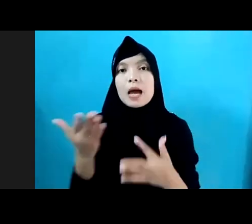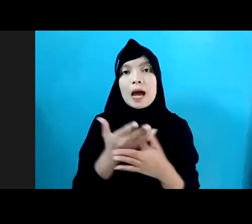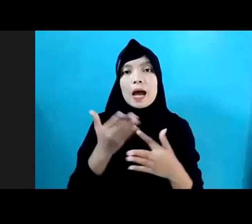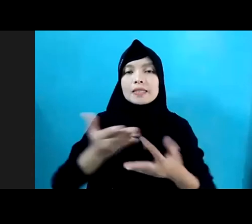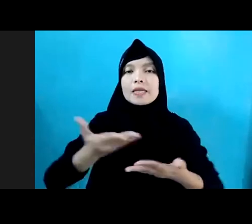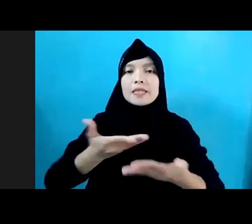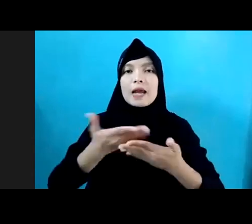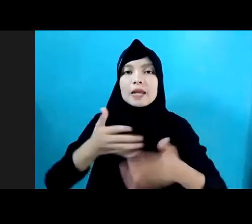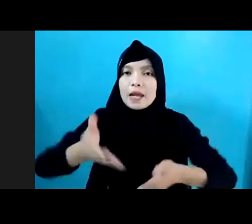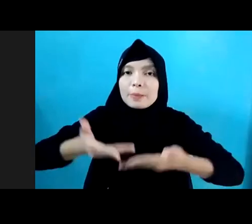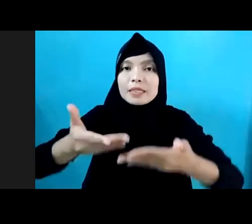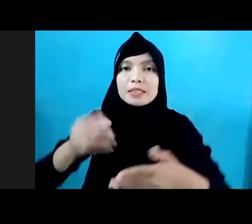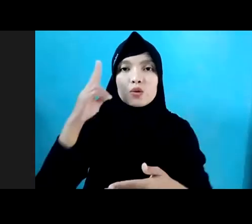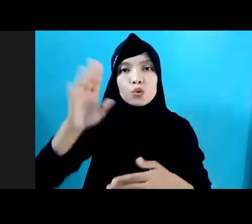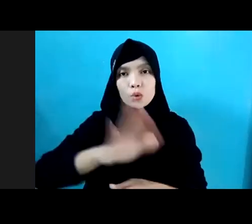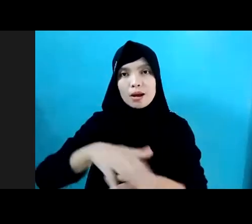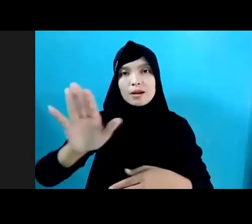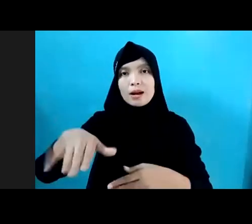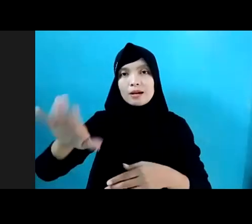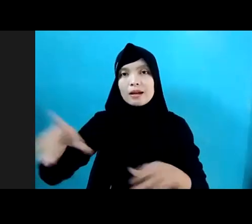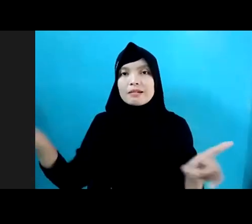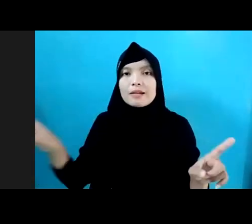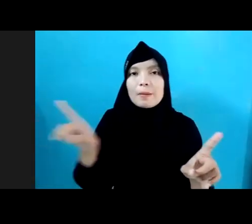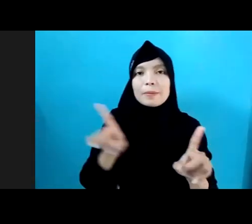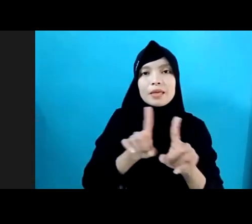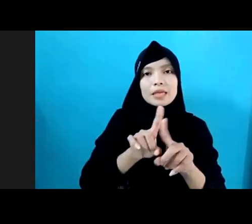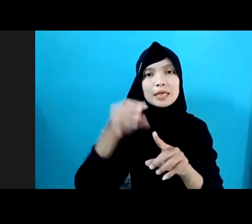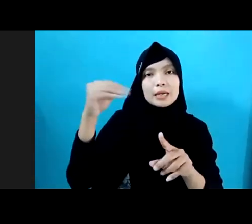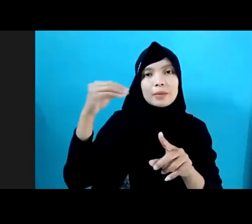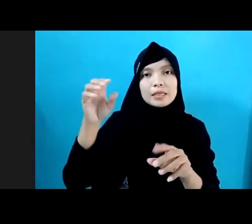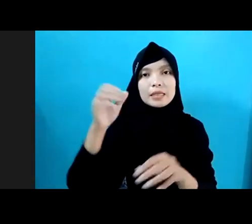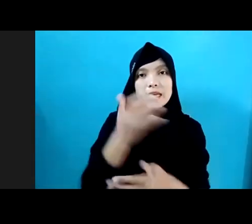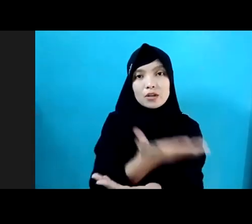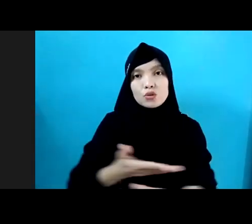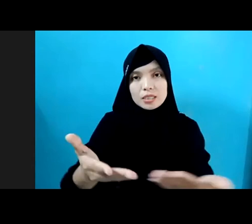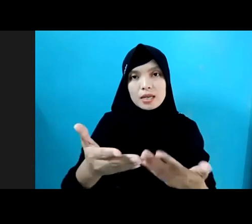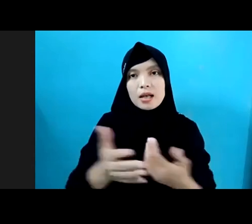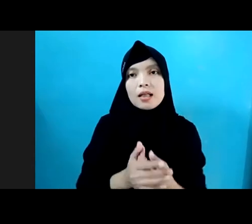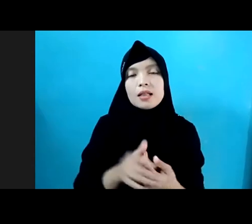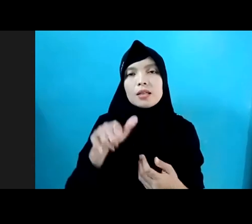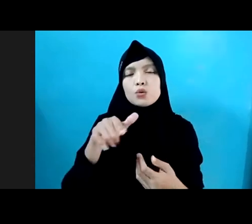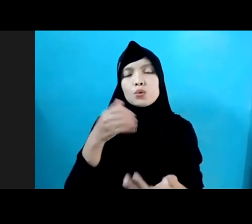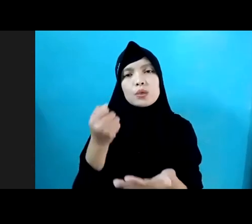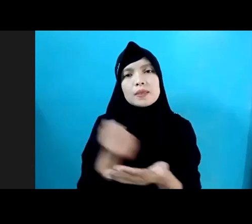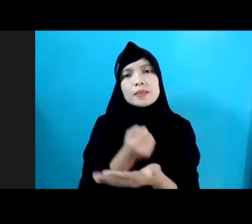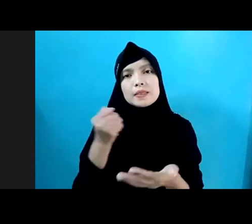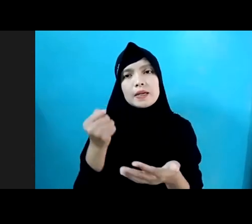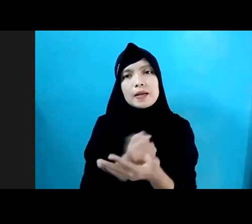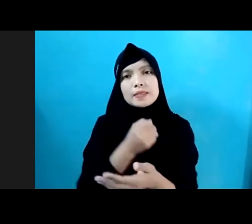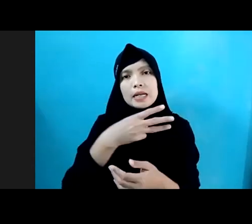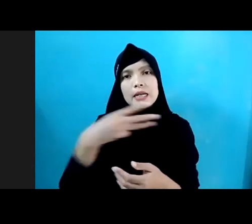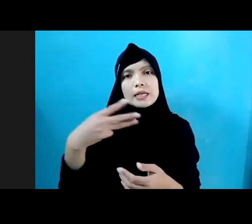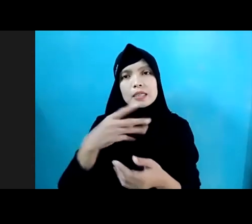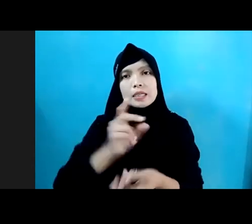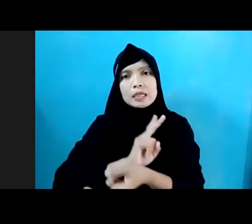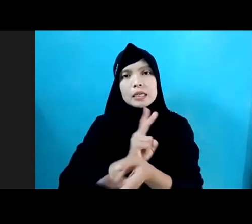anak-anak yang didampingi oleh Kementerian Sosial yang kalau saya tidak keliru tangkap ini kekerasan dan eksploitasi seksualnya